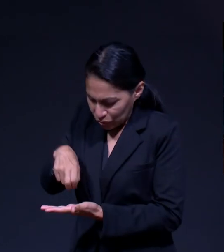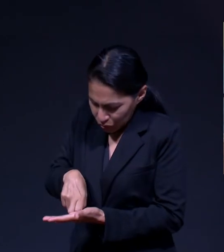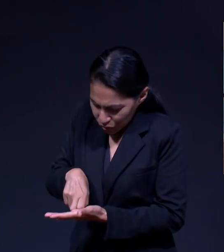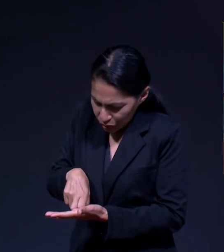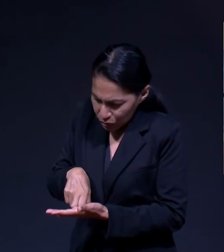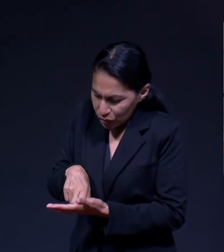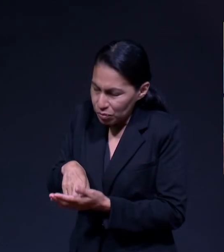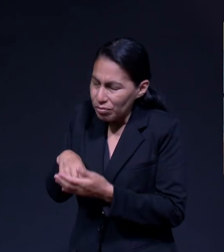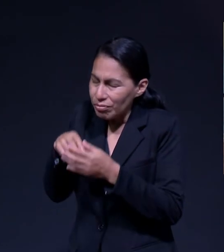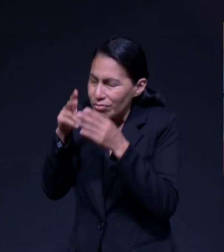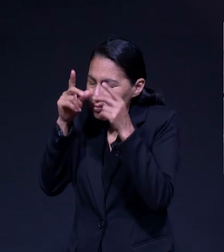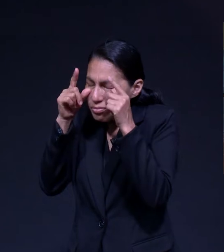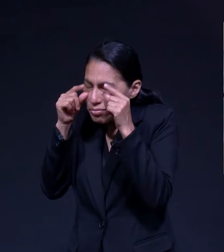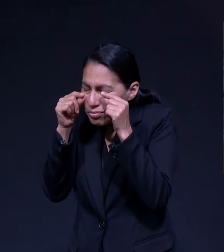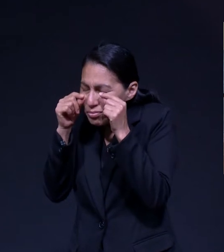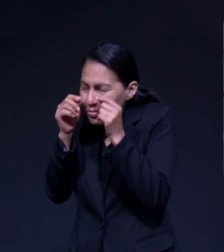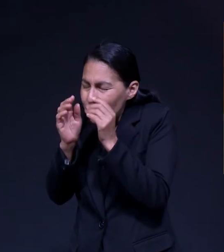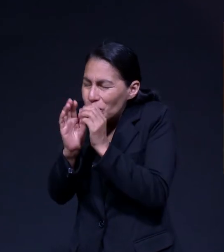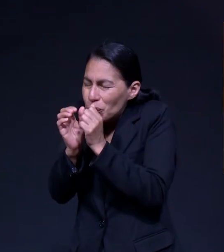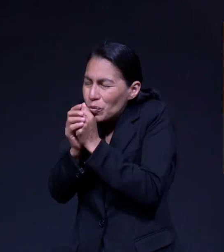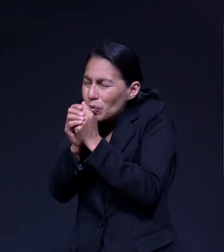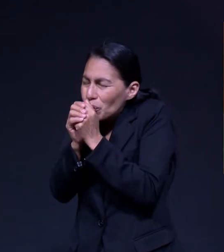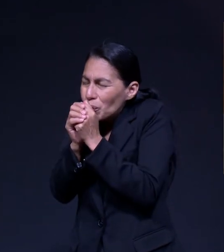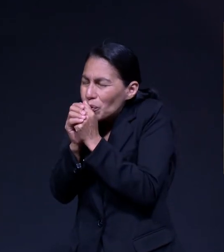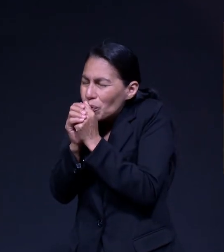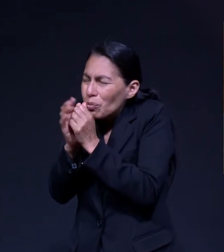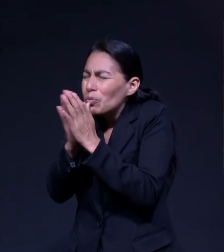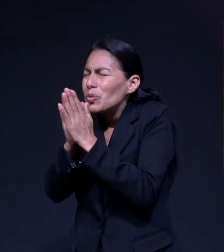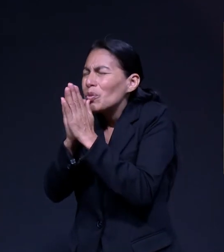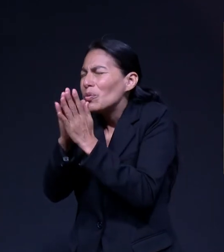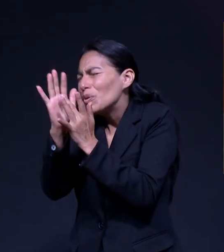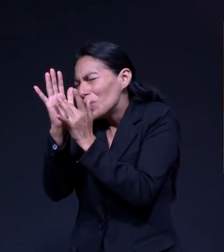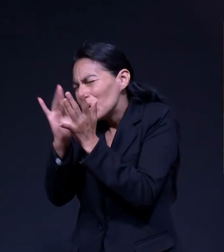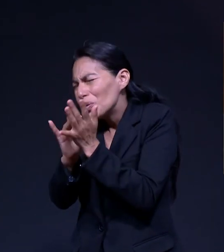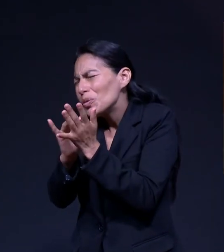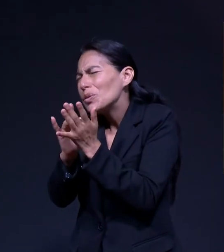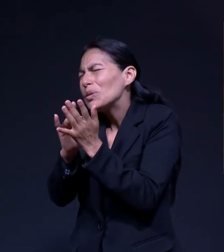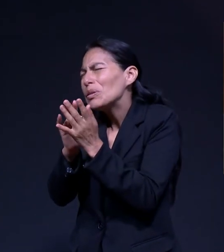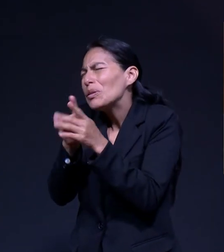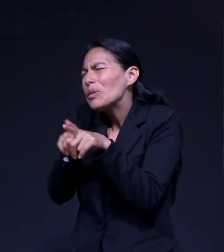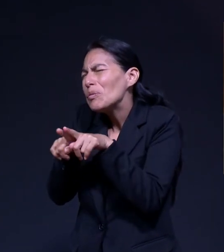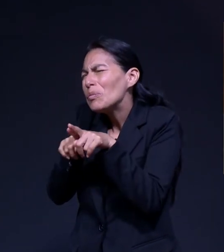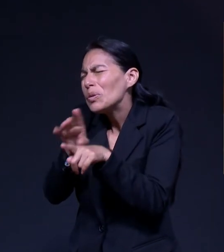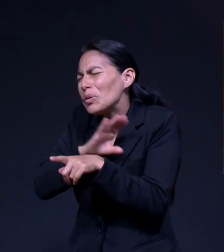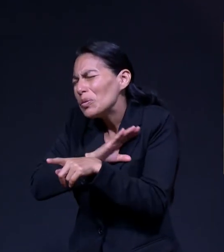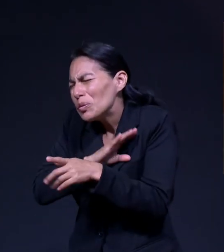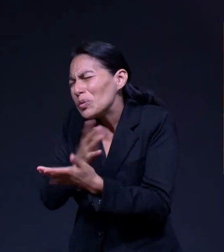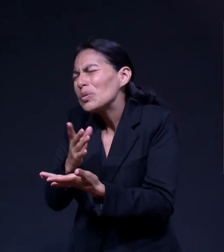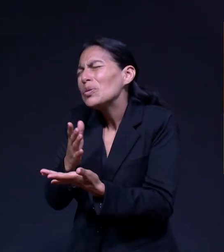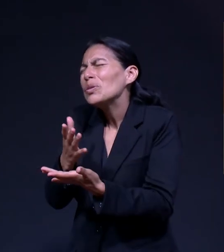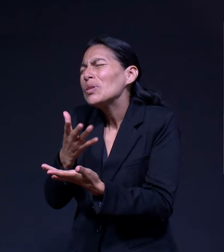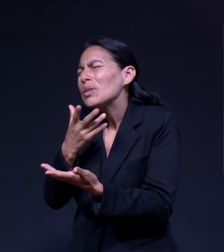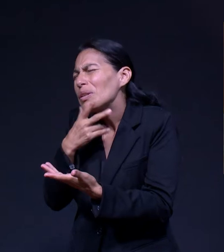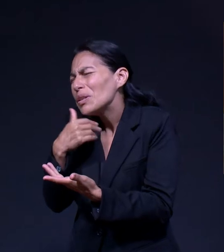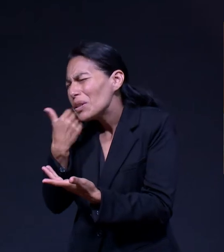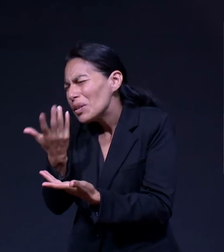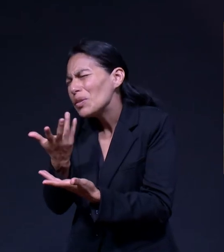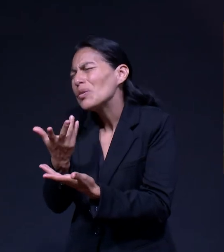ojos, con mis manos juntitas y decirle a Dios Quiero un hermanito No quiero una hermana, no quiero un vecino, quiero un hermanito